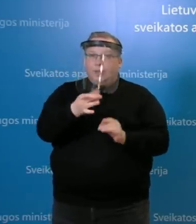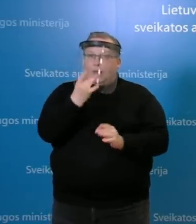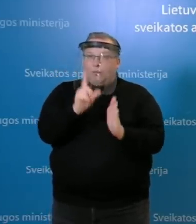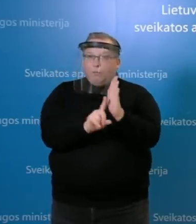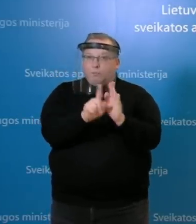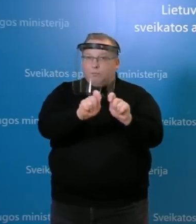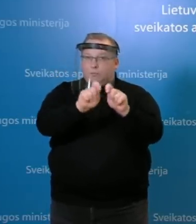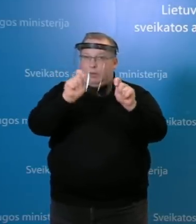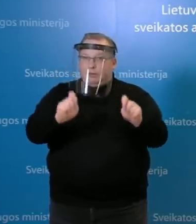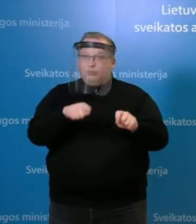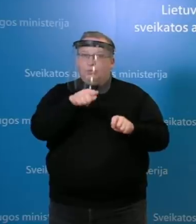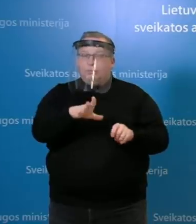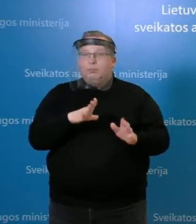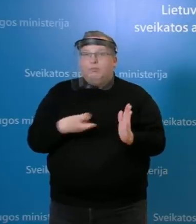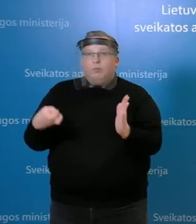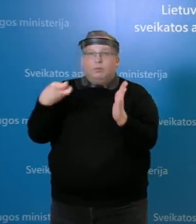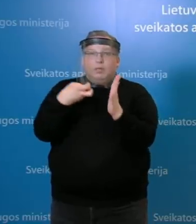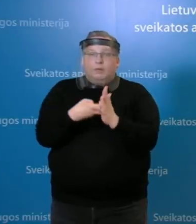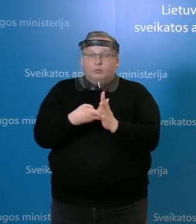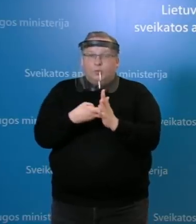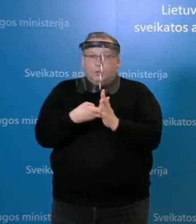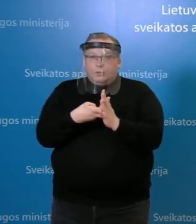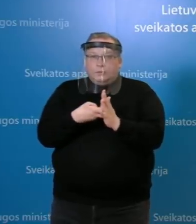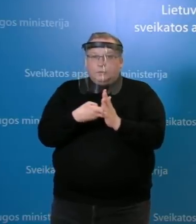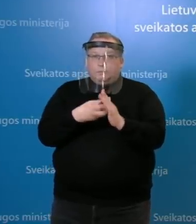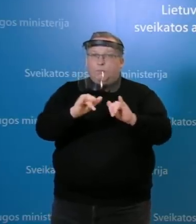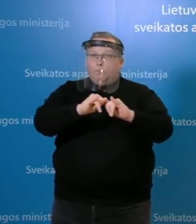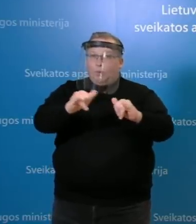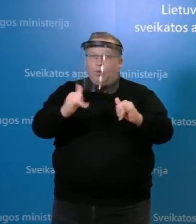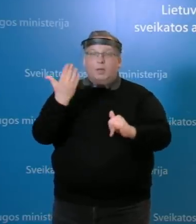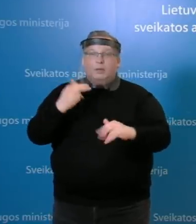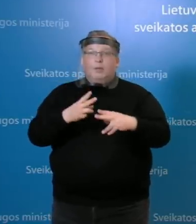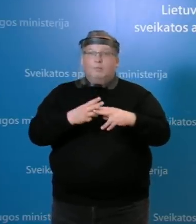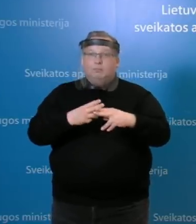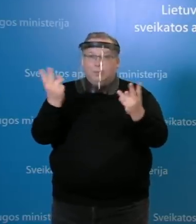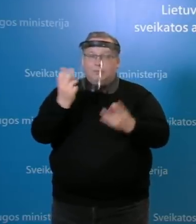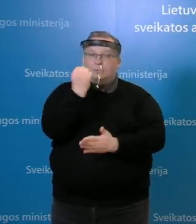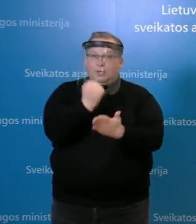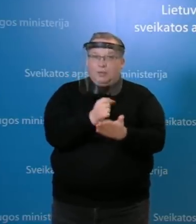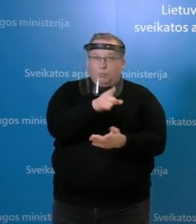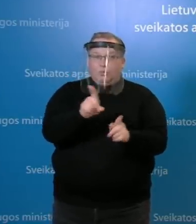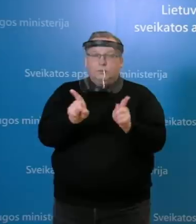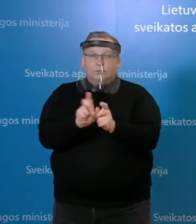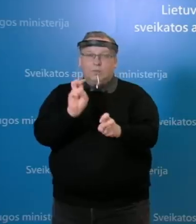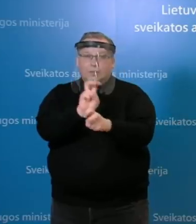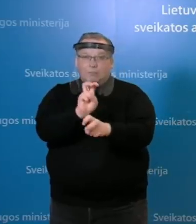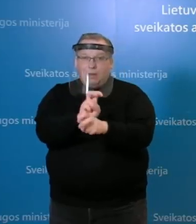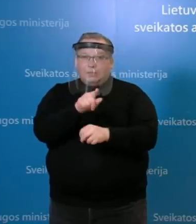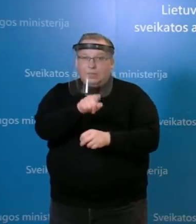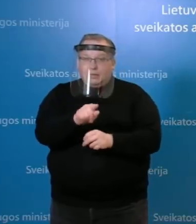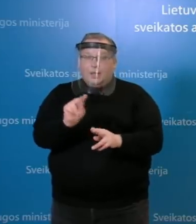pradžioje, jeigu neklystų, buvo registruotas protrukis, kai susirgo tiek darbuotojai, tiek ir pacientai